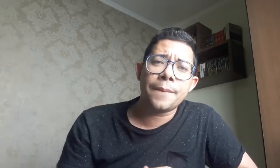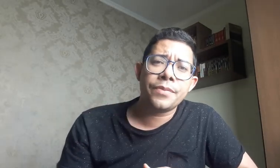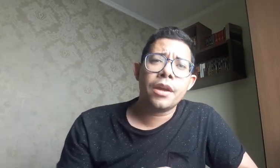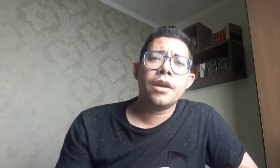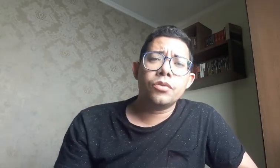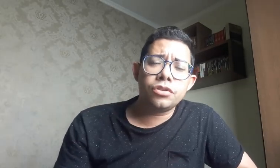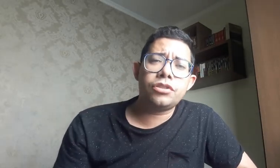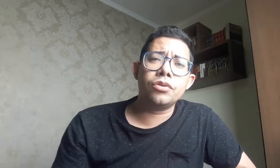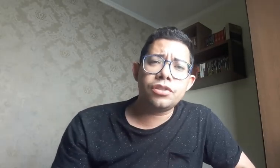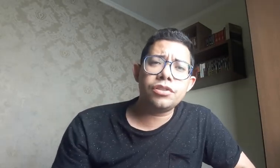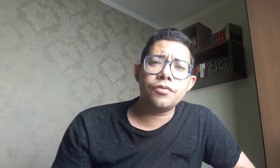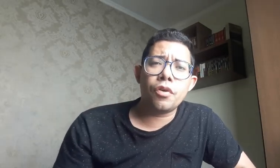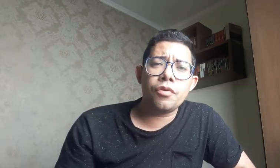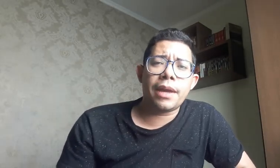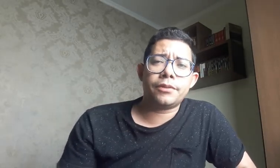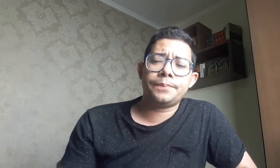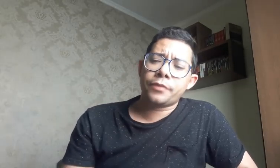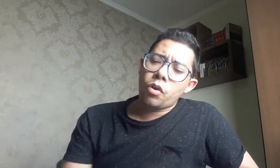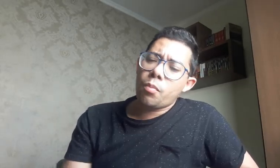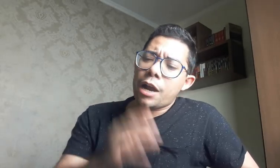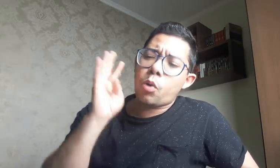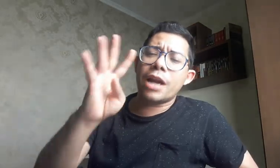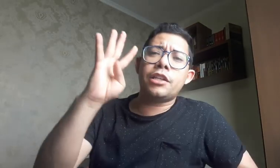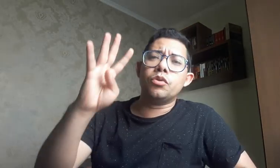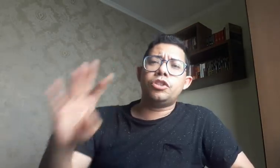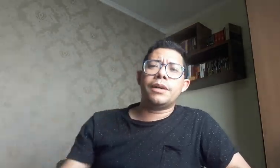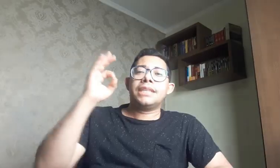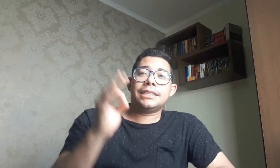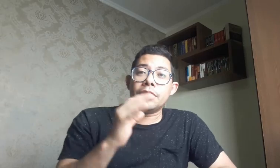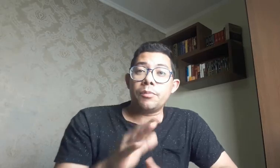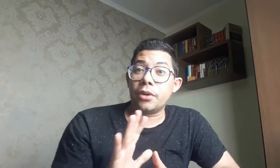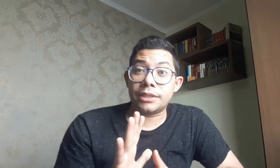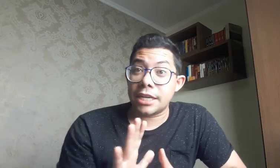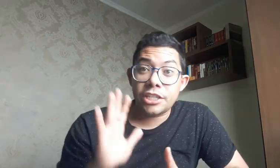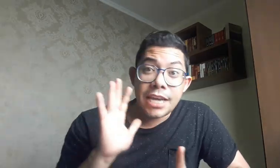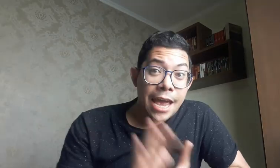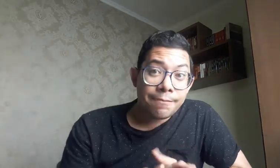no seu desenvolvimento. Uma quarta e última questão importante é